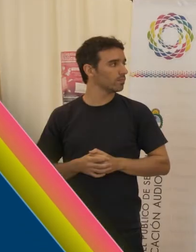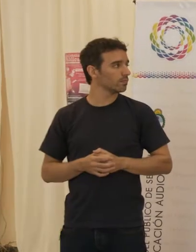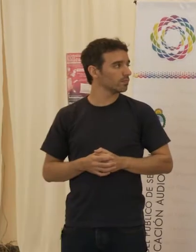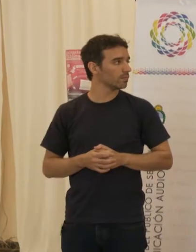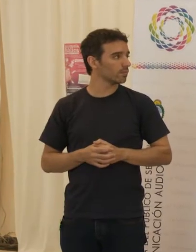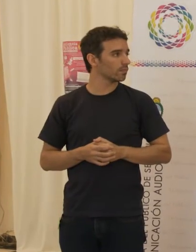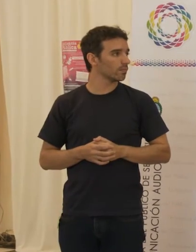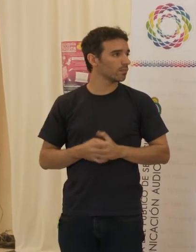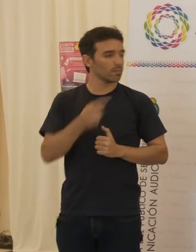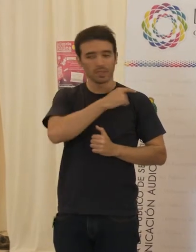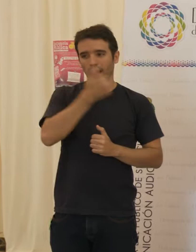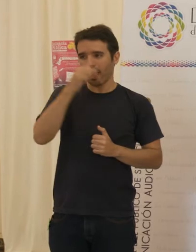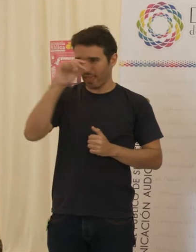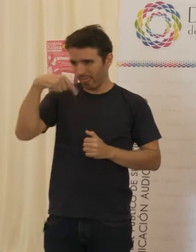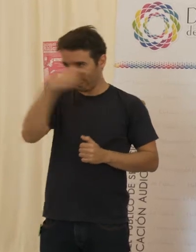Soy Ivana Cañete.